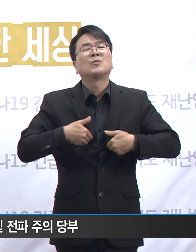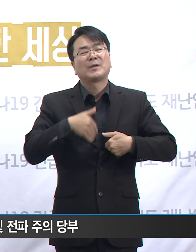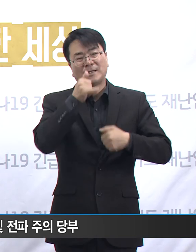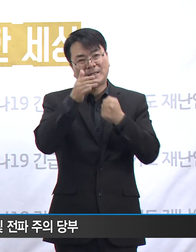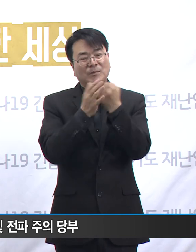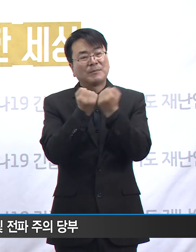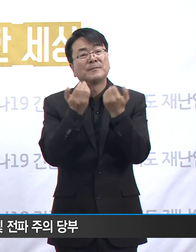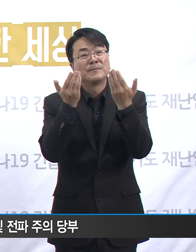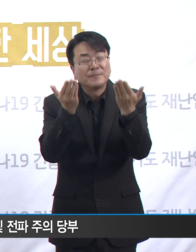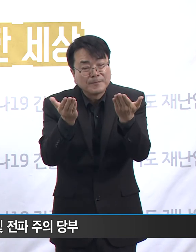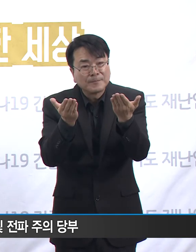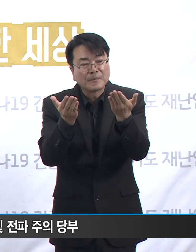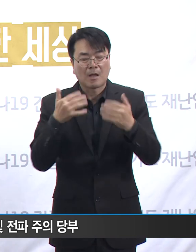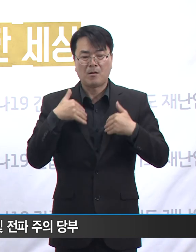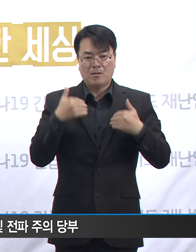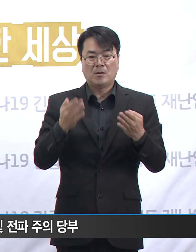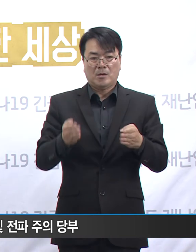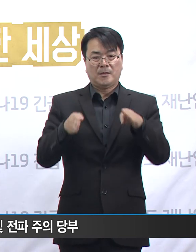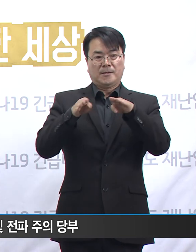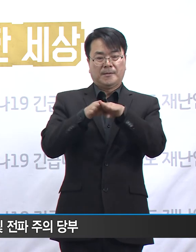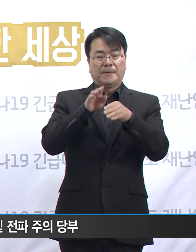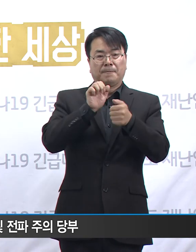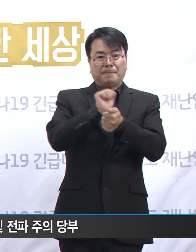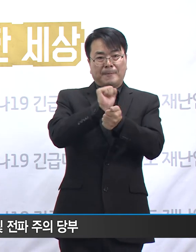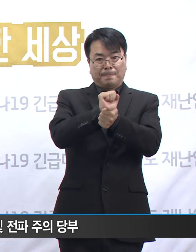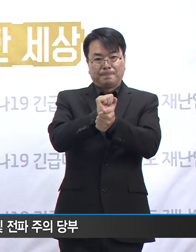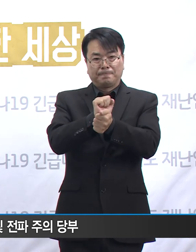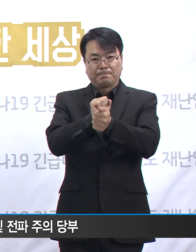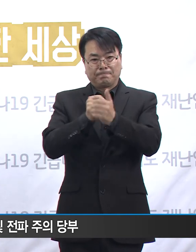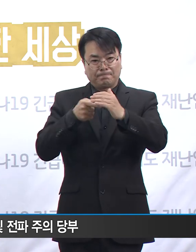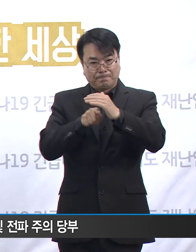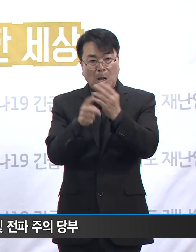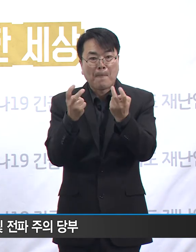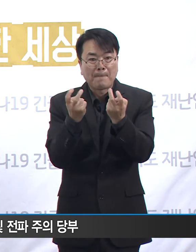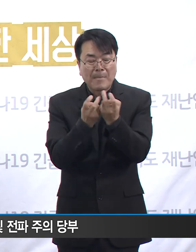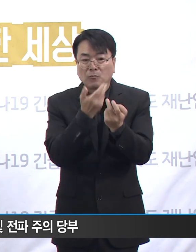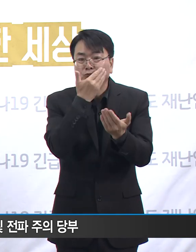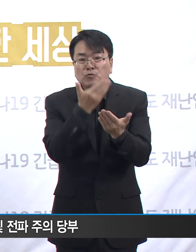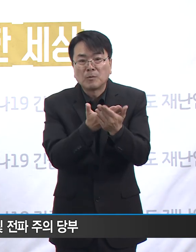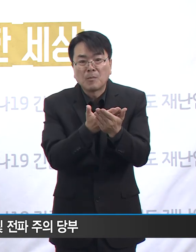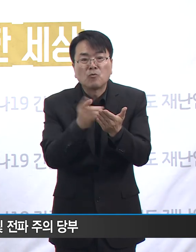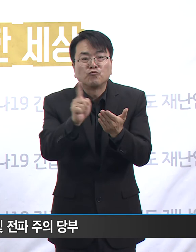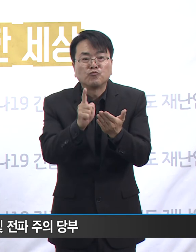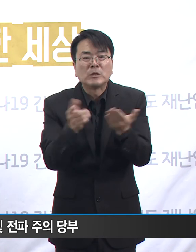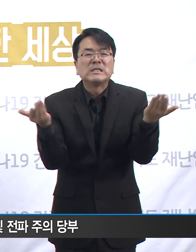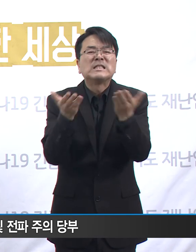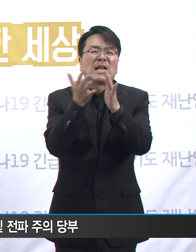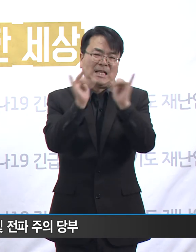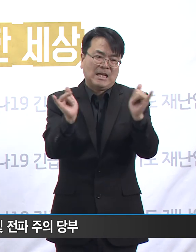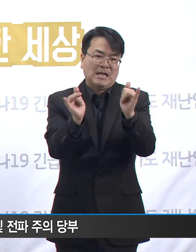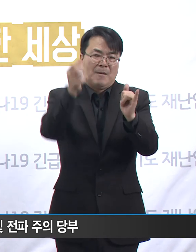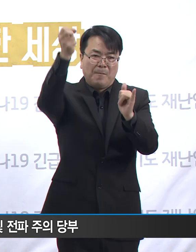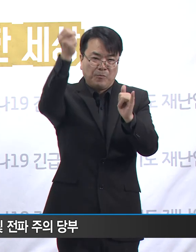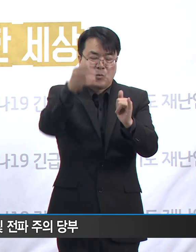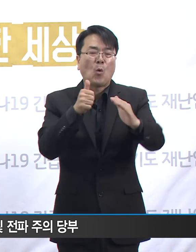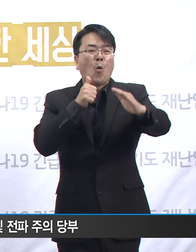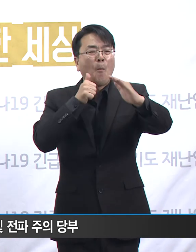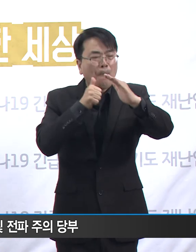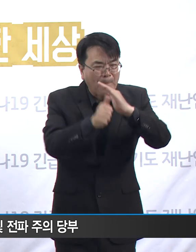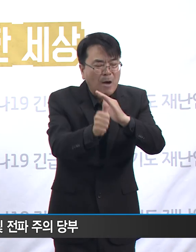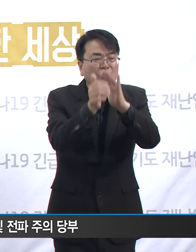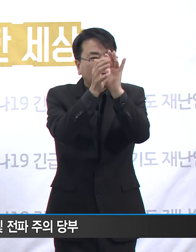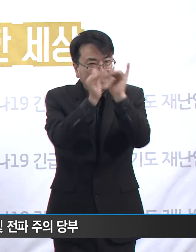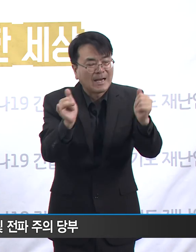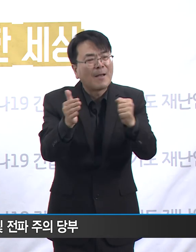취약시설에 바이러스가 침범하는 주된 경로는 종사자 그리고 방문객일 것입니다. 구체적인